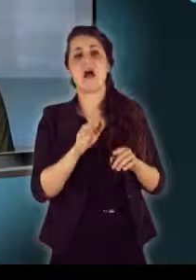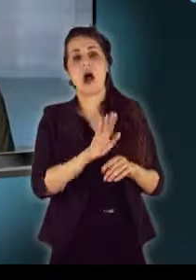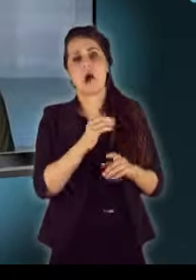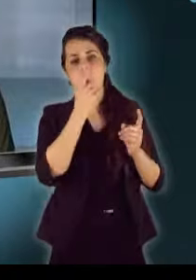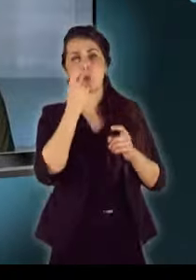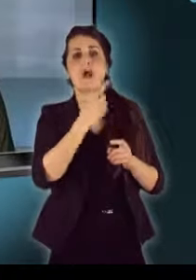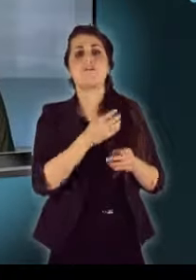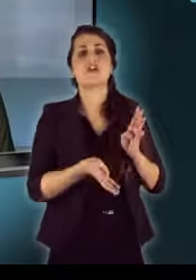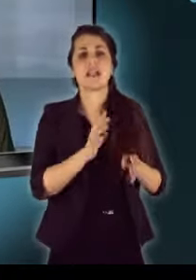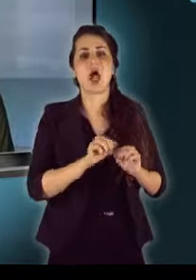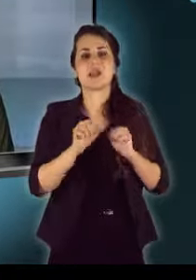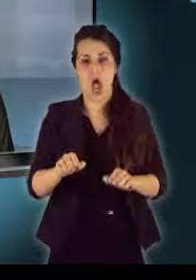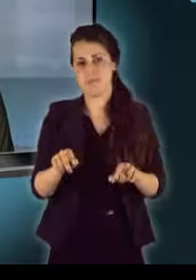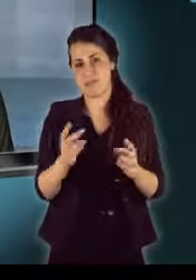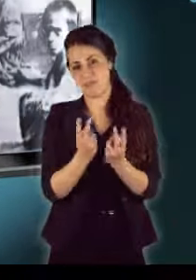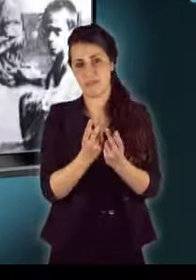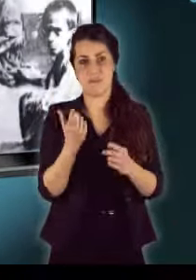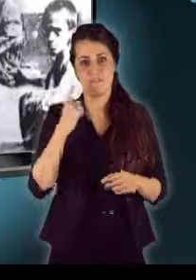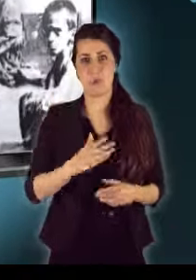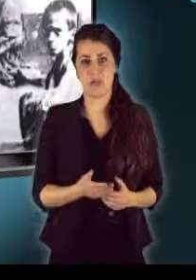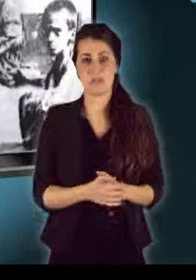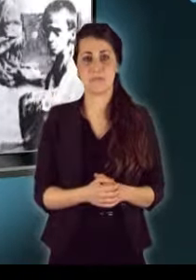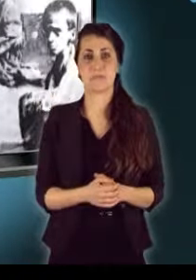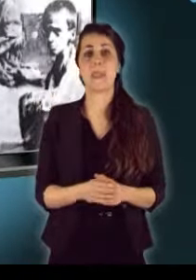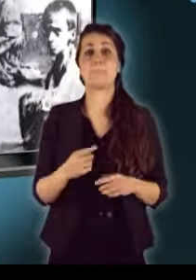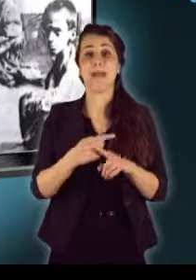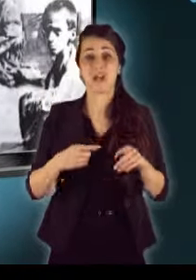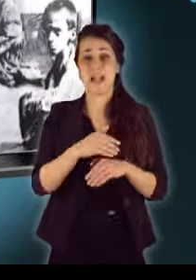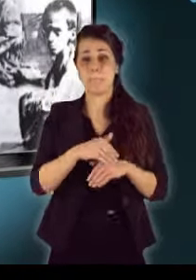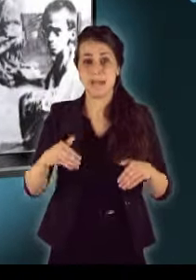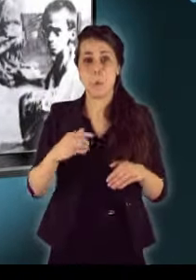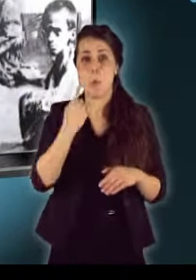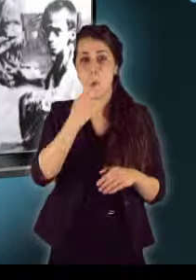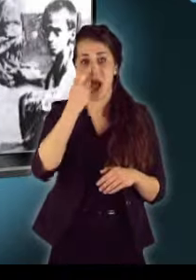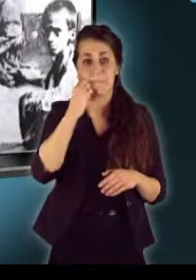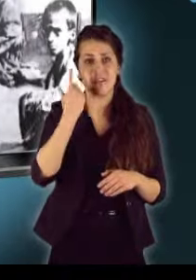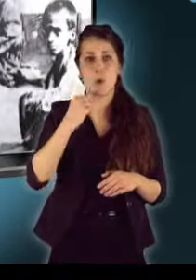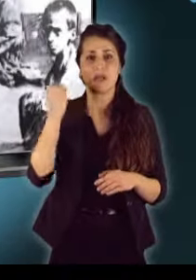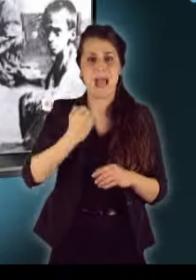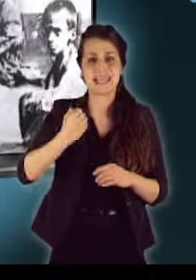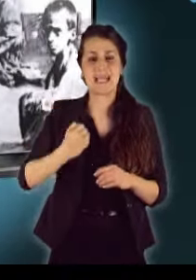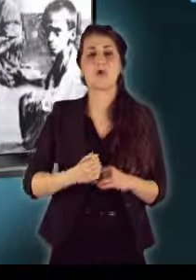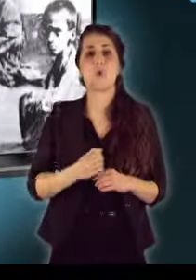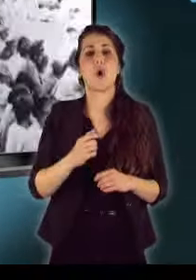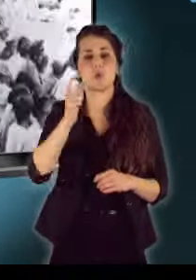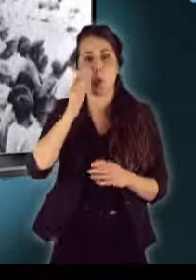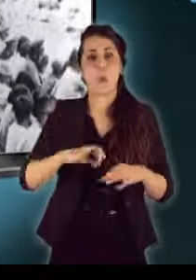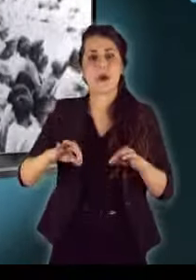francia gyarmatosításra utalt. Másfél millió örmény gyilkoltak meg az első világháború idején Törökországban.